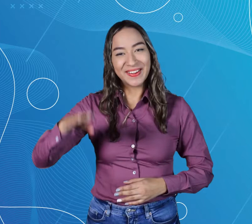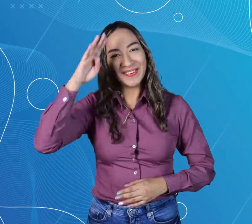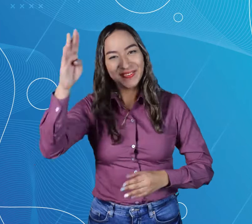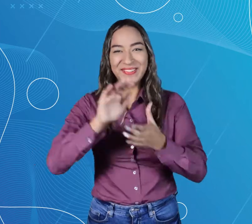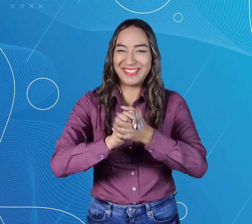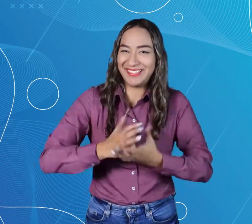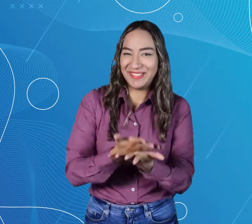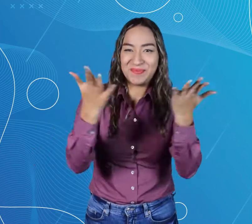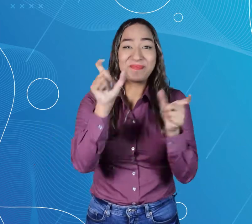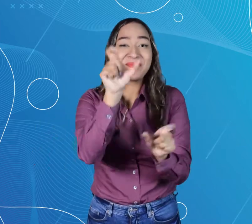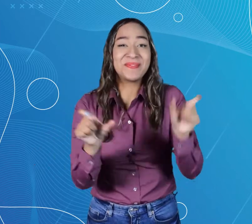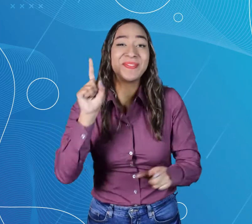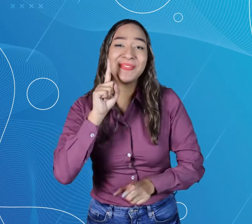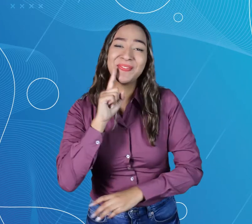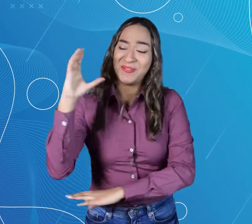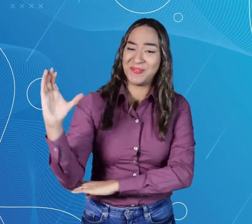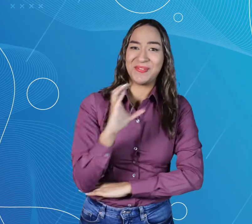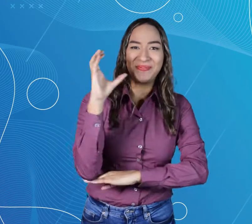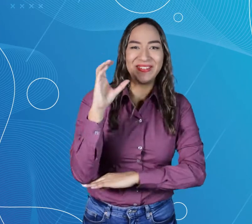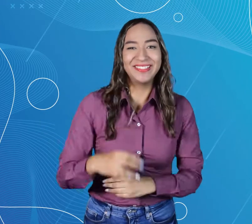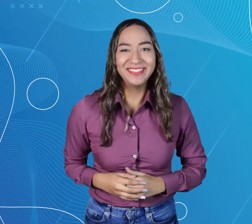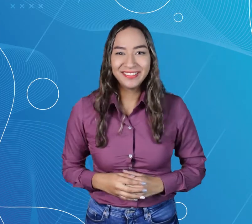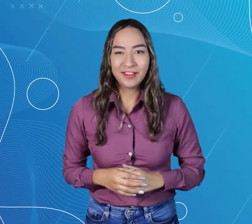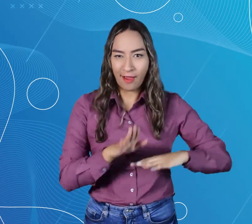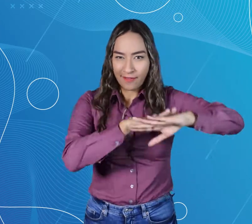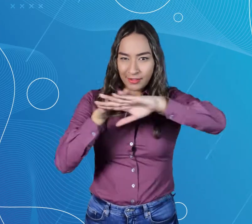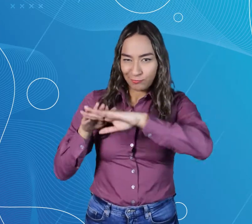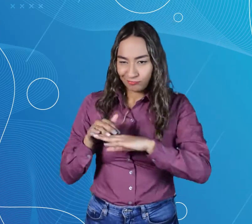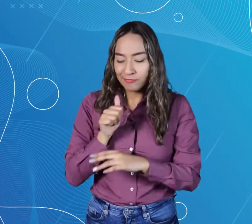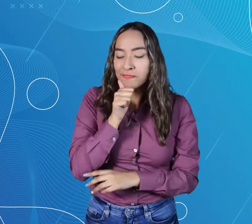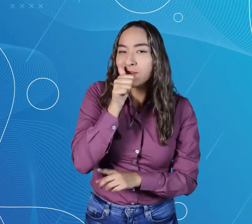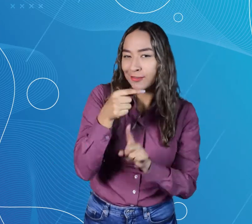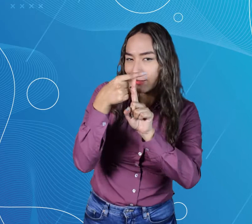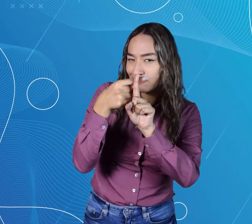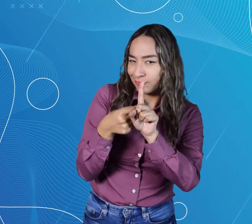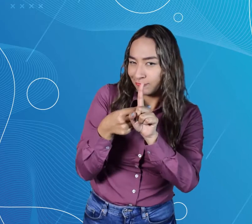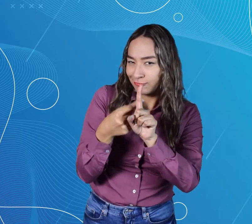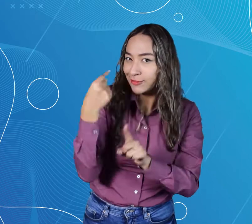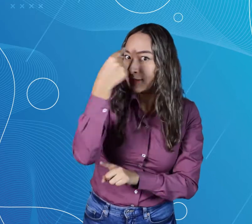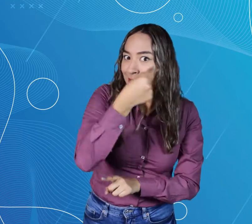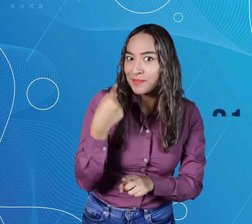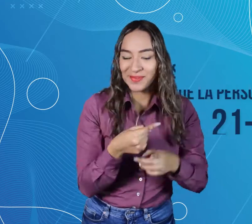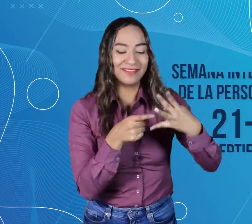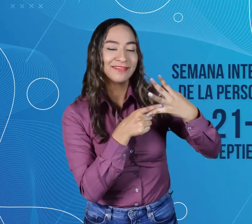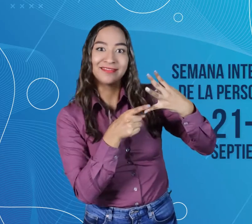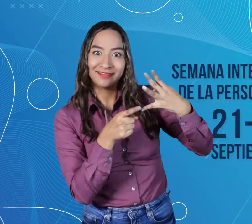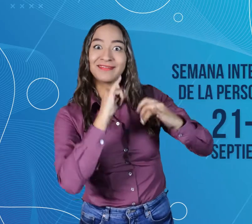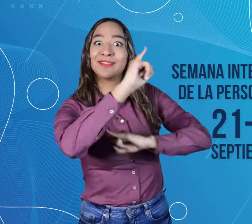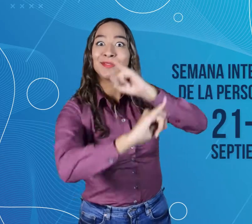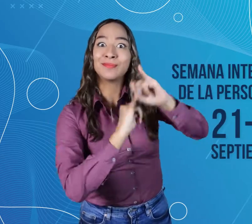Hola, un saludo para todas las personas sordas. Les cuento que mañana empieza el mes de septiembre y durante la última semana